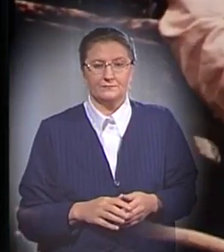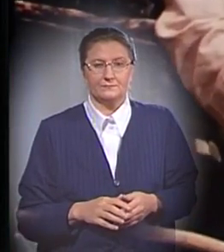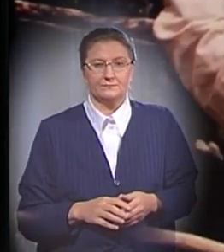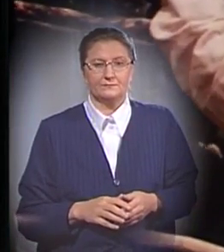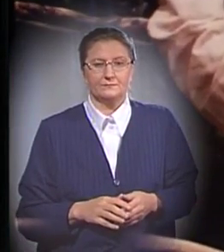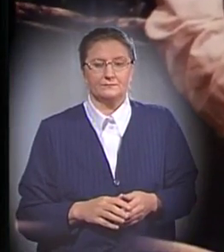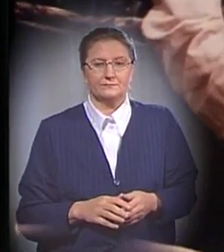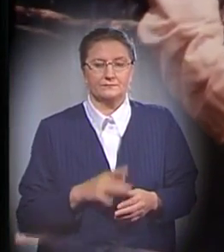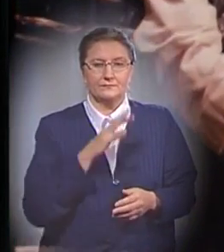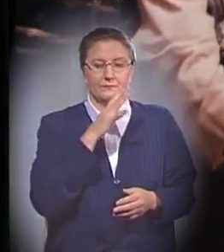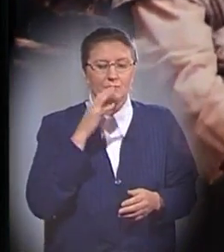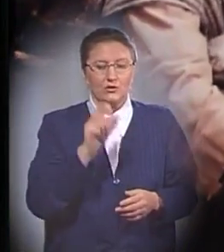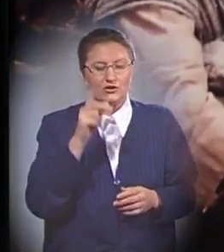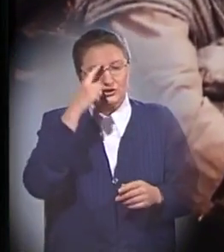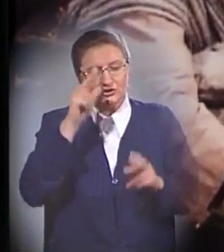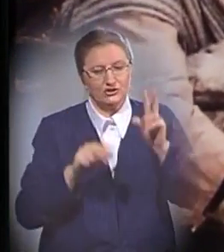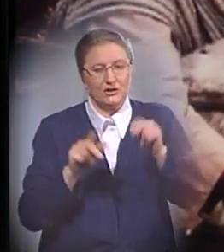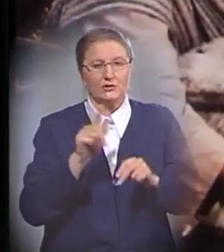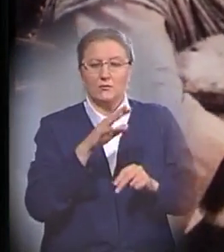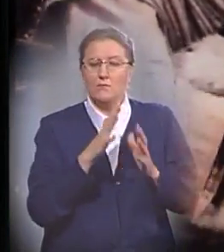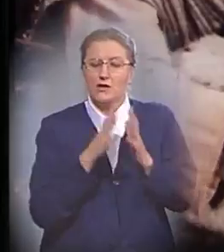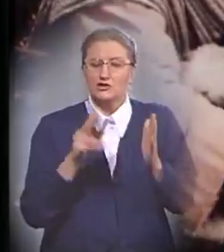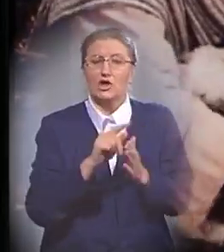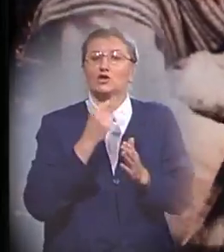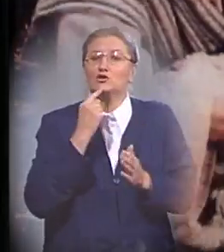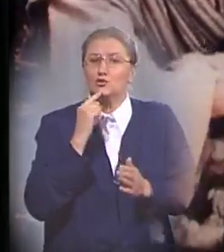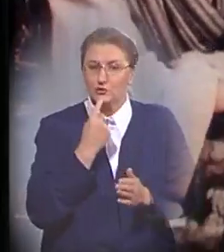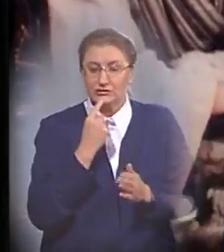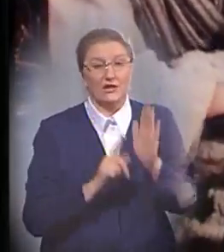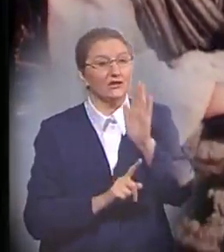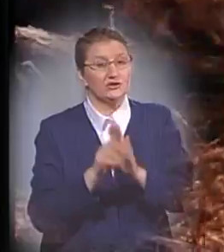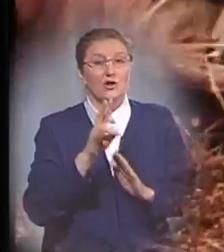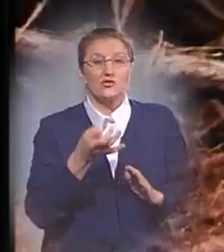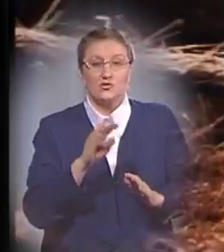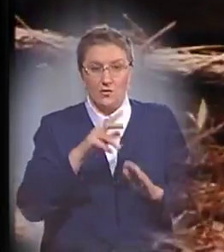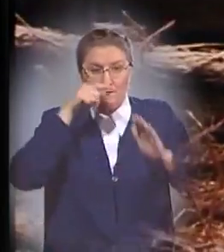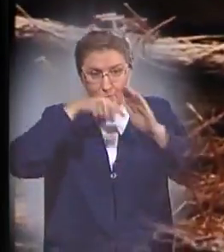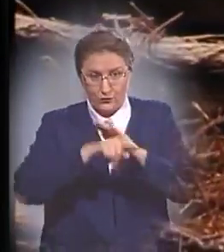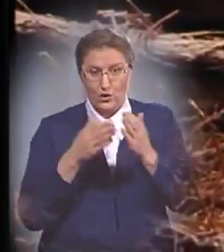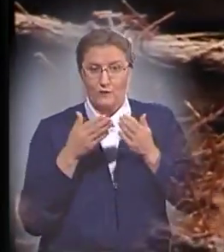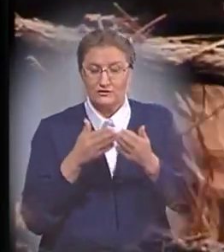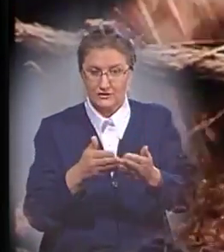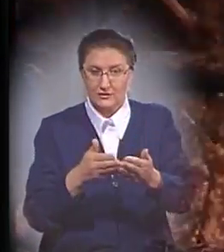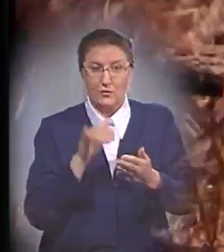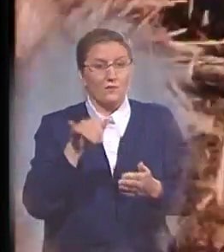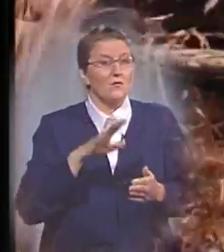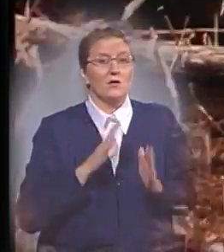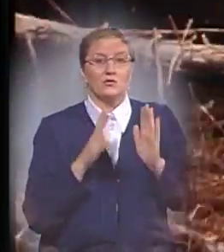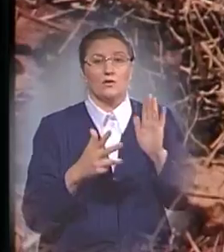Многие считают, что самые большие трудности начались у Ноя на ковчеге. У него было только 8 человек,